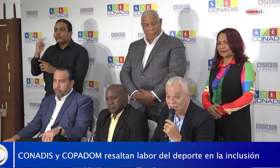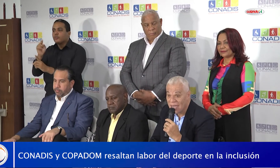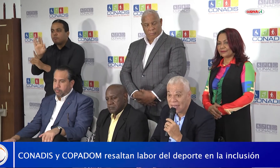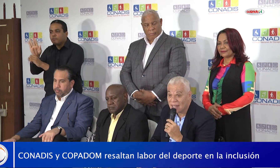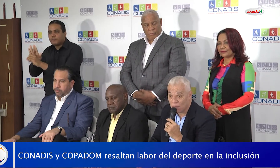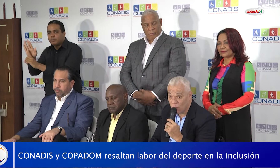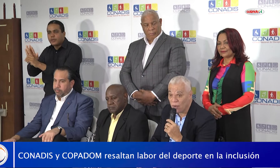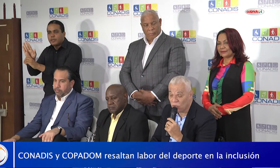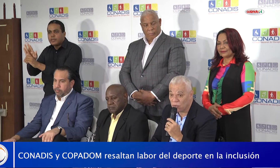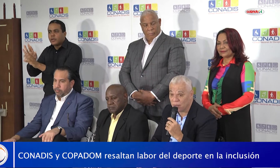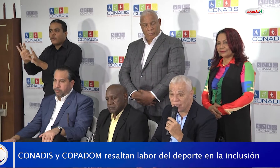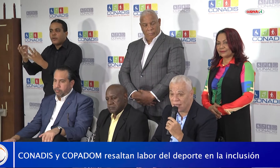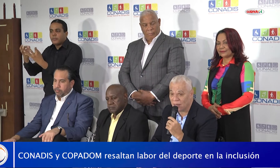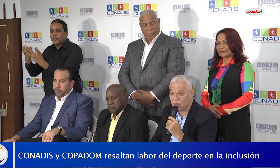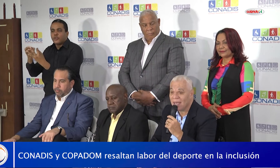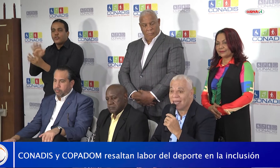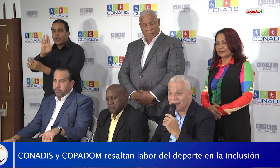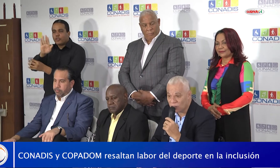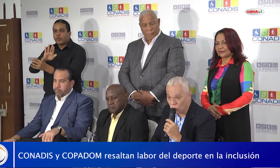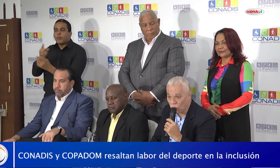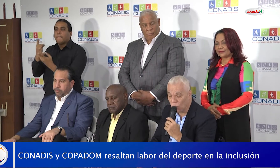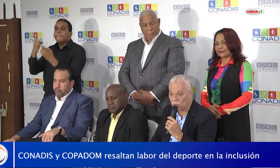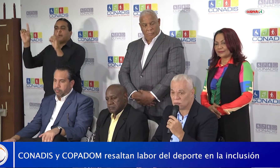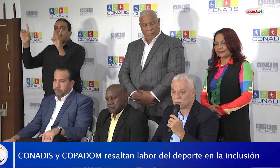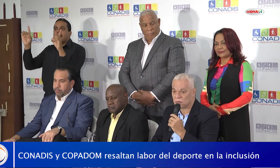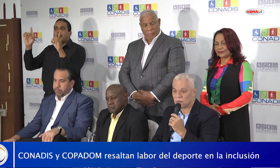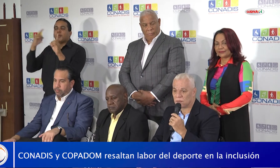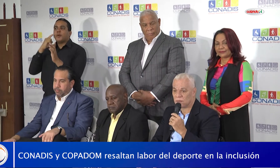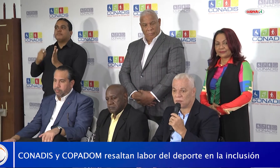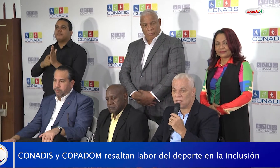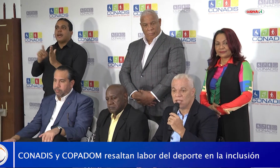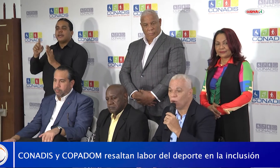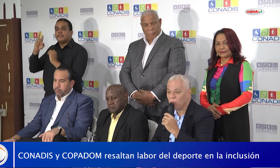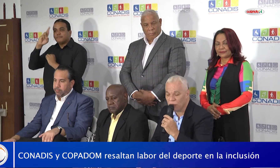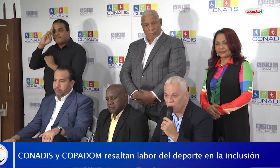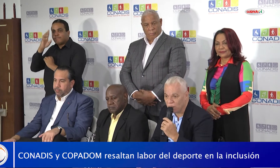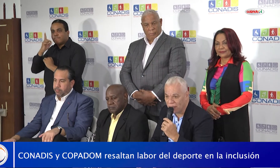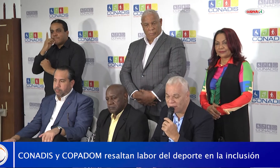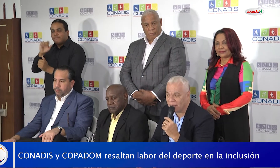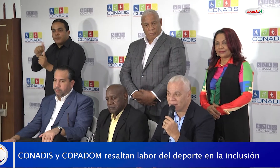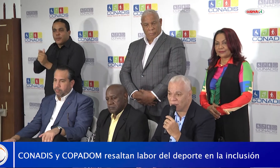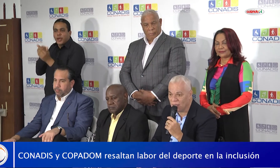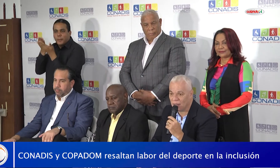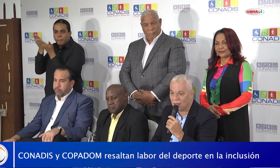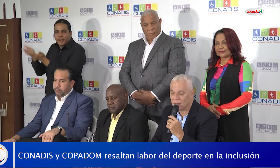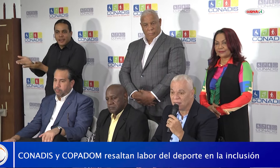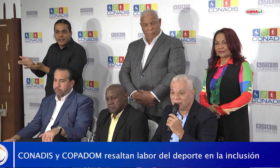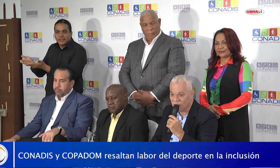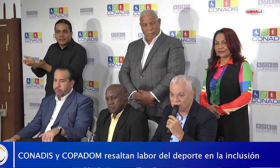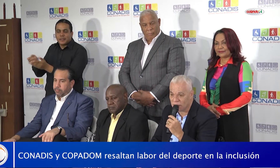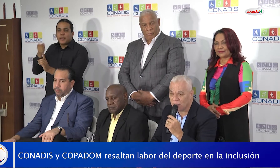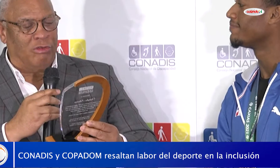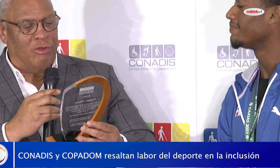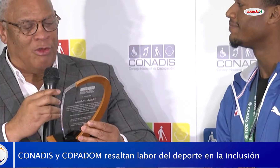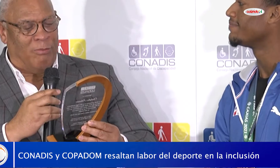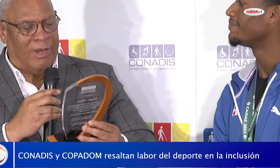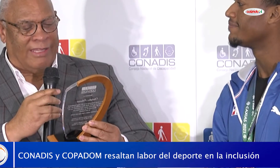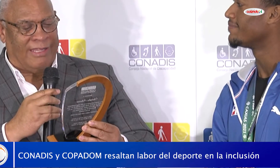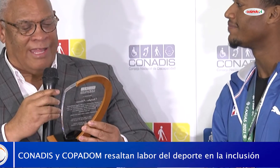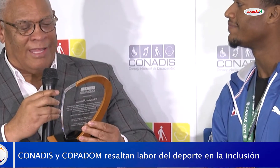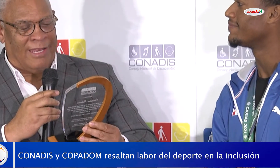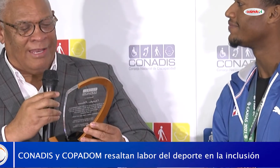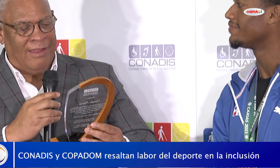familias, es del pueblo dominicano, es de todo. Y no podemos perder de vida, de vista y